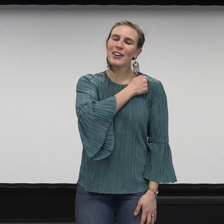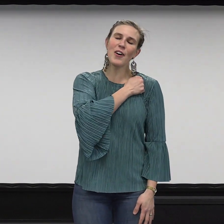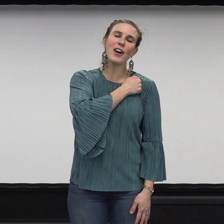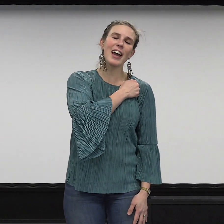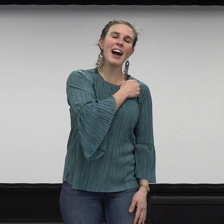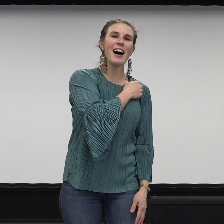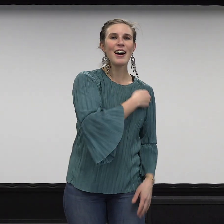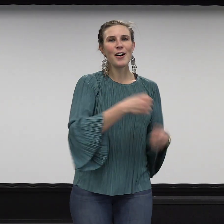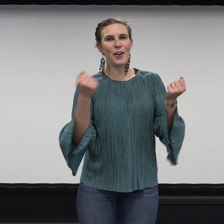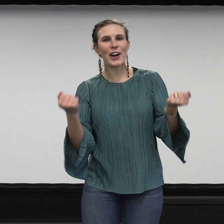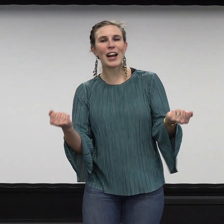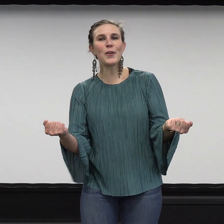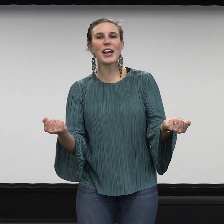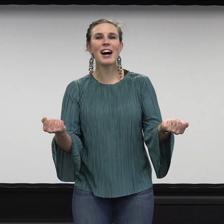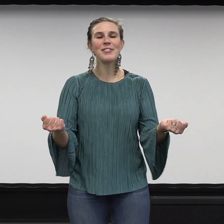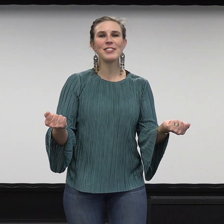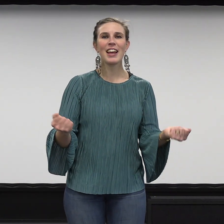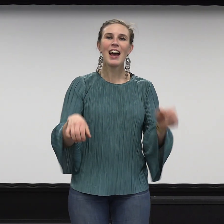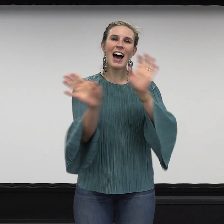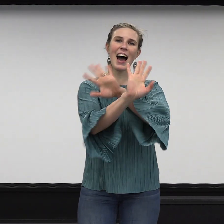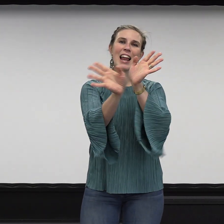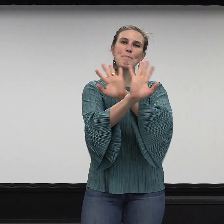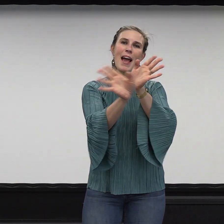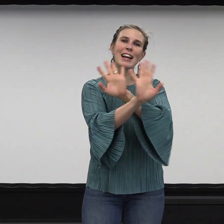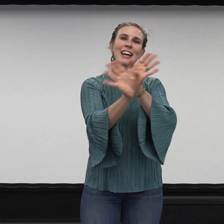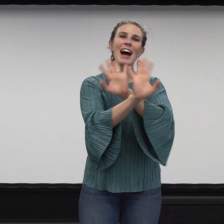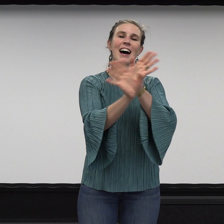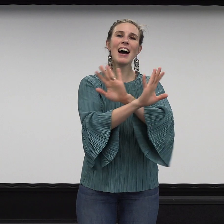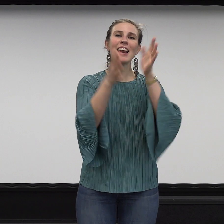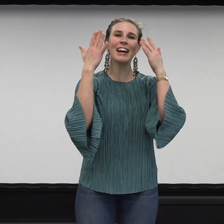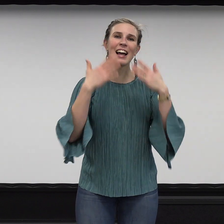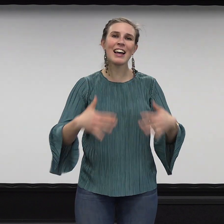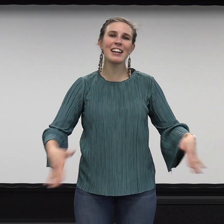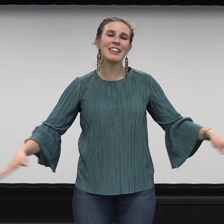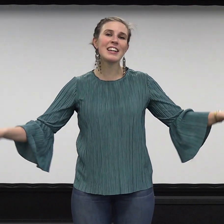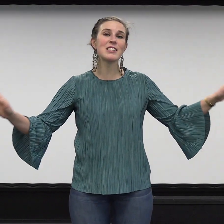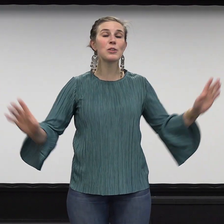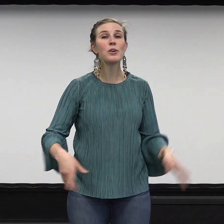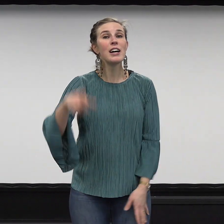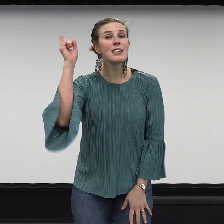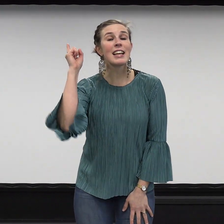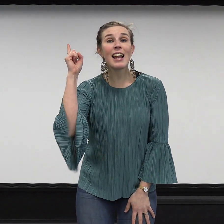rohkea, ole luja, älä pelkää, äläkä lannistu. Sillä